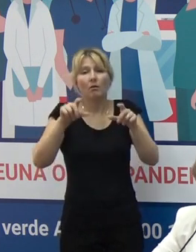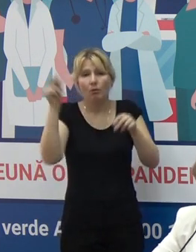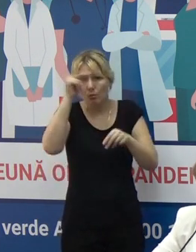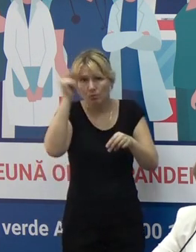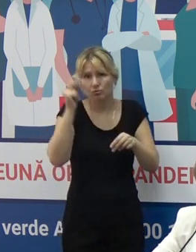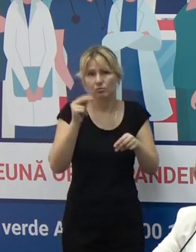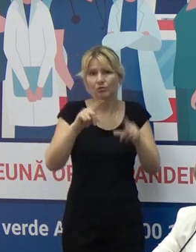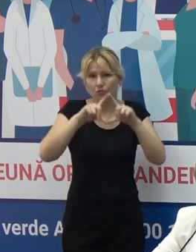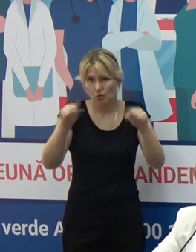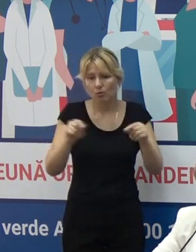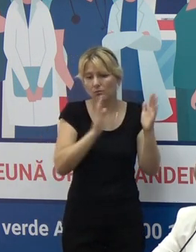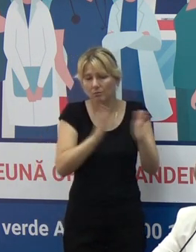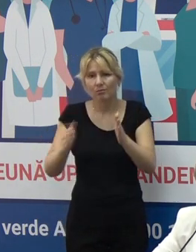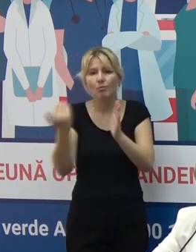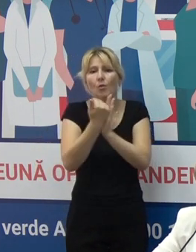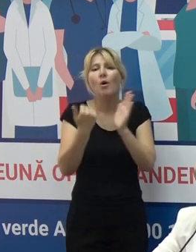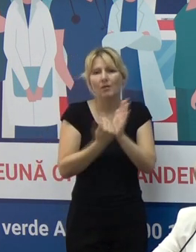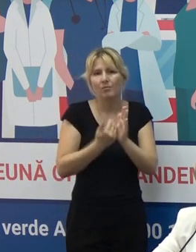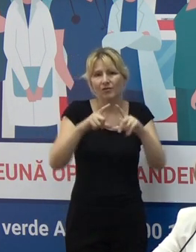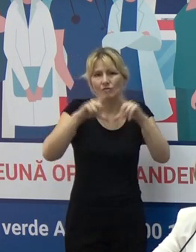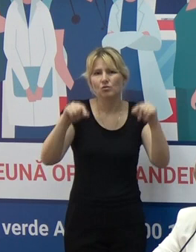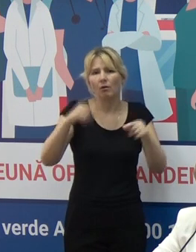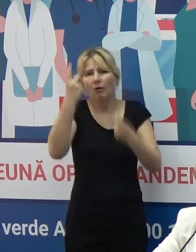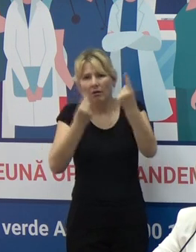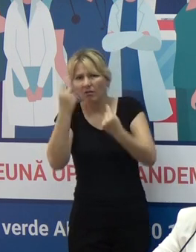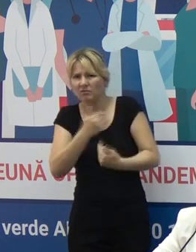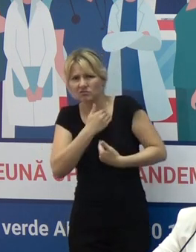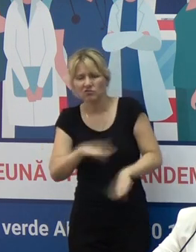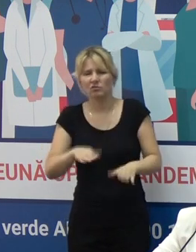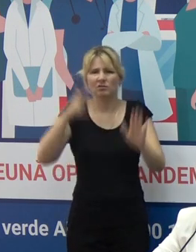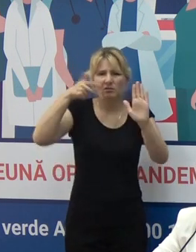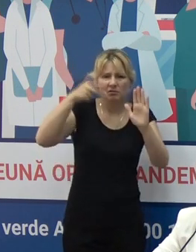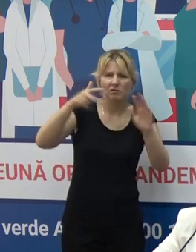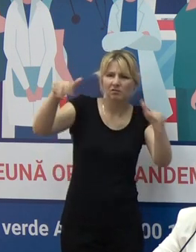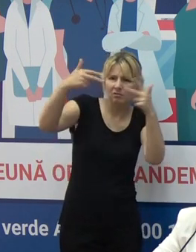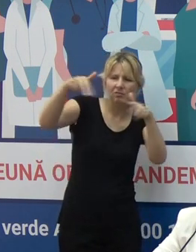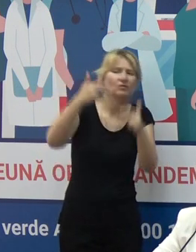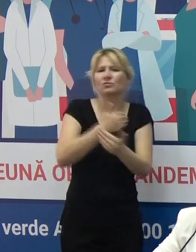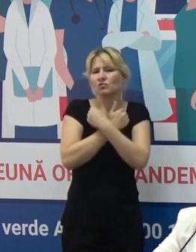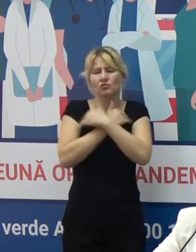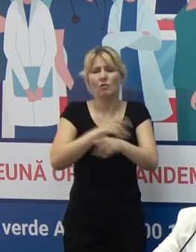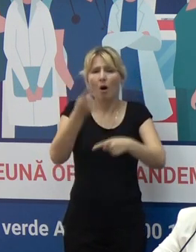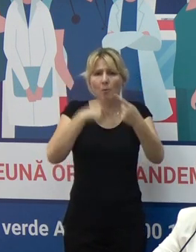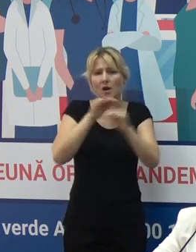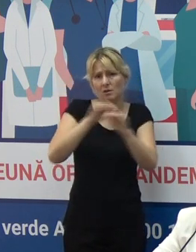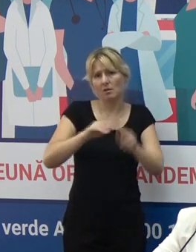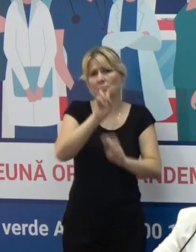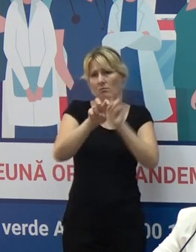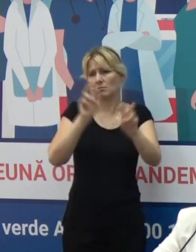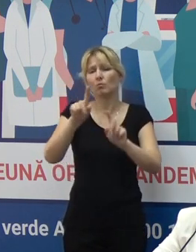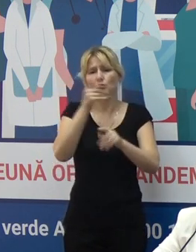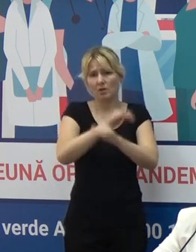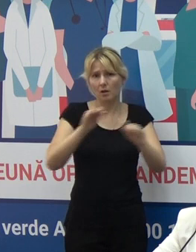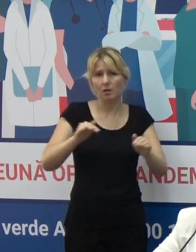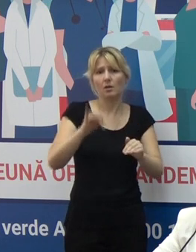obișnuit de învățare, la formatul obișnuit de interacțiune dintre profesori și